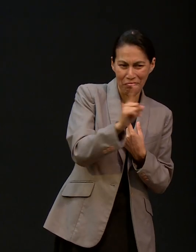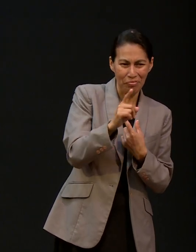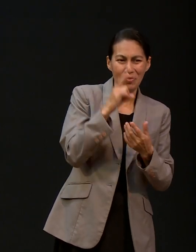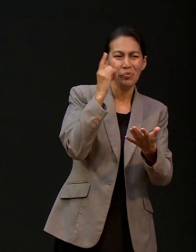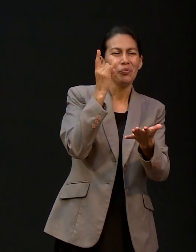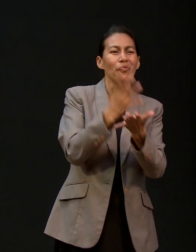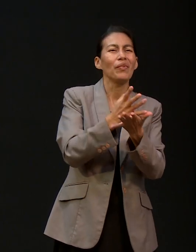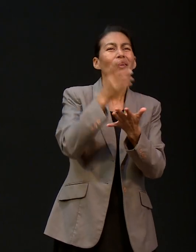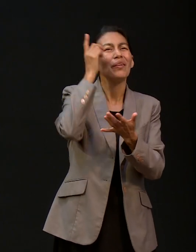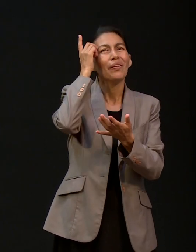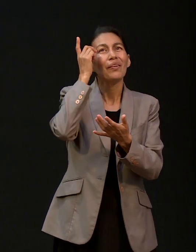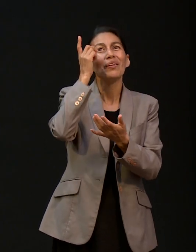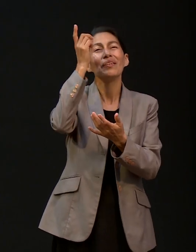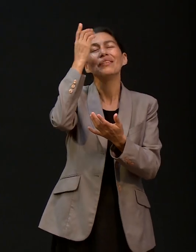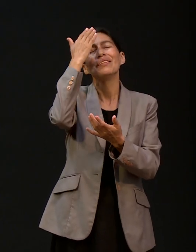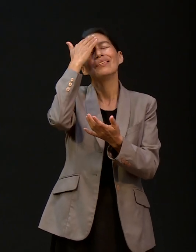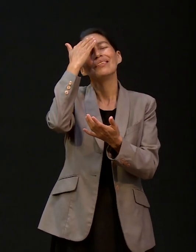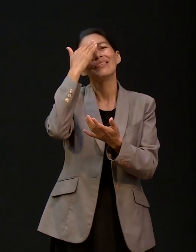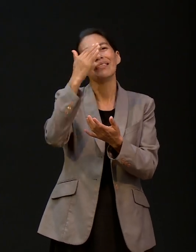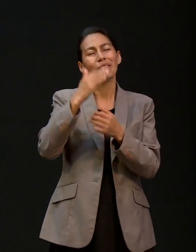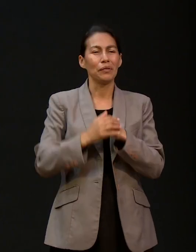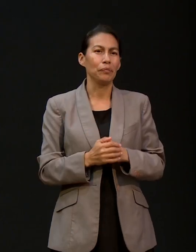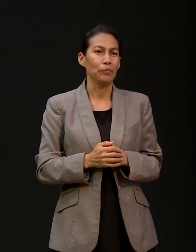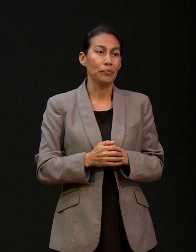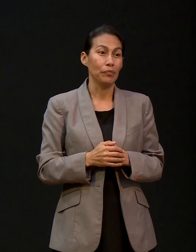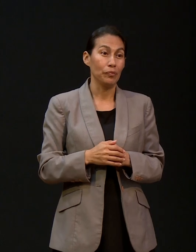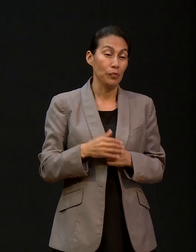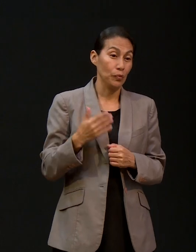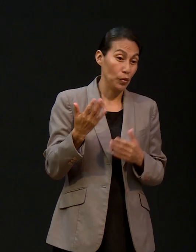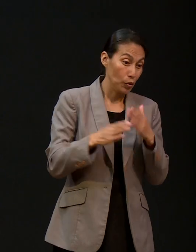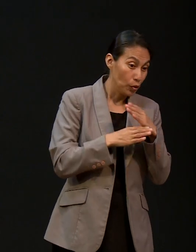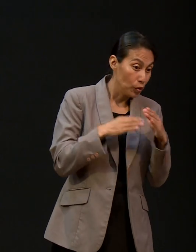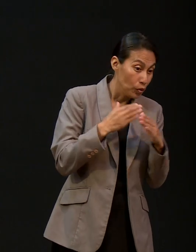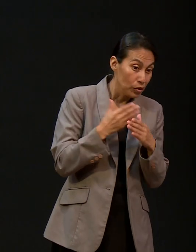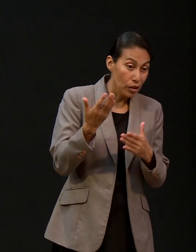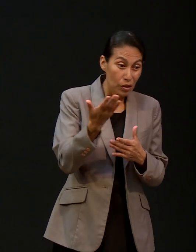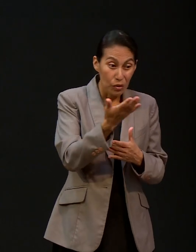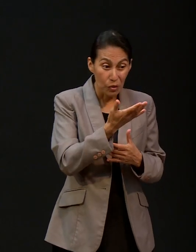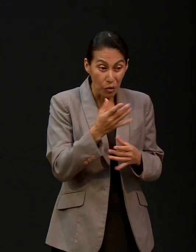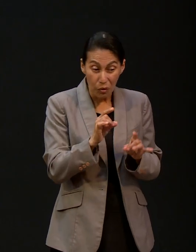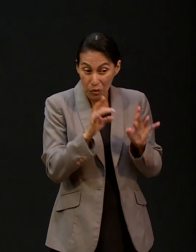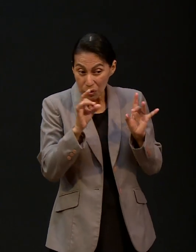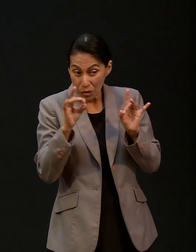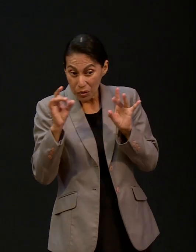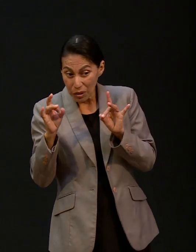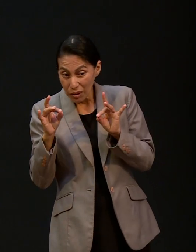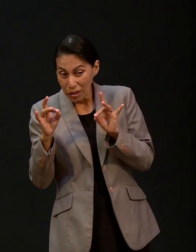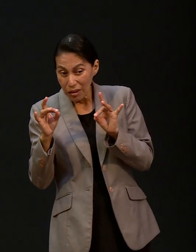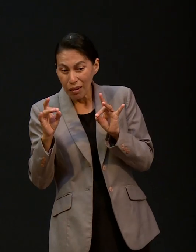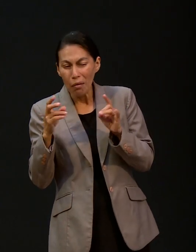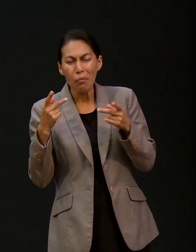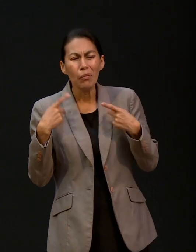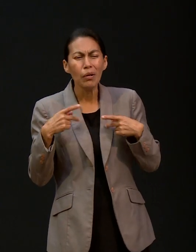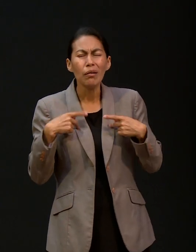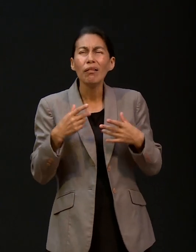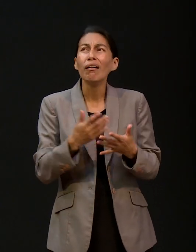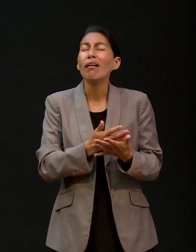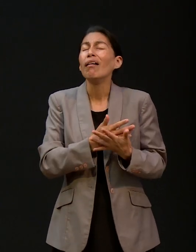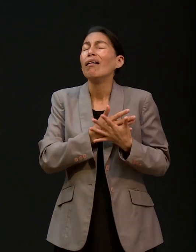Dios sabe lo que nos conviene, porque todas las cosas ayudan a bien a los que aman a Dios. Y Él conoce nuestro